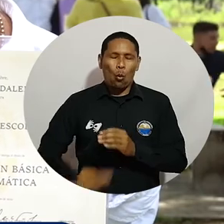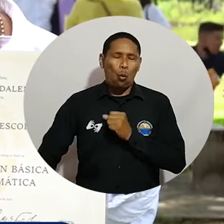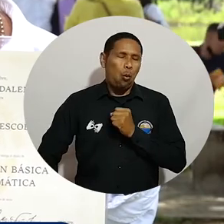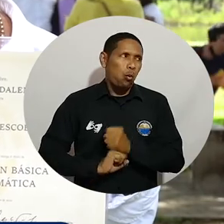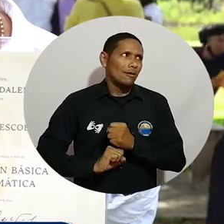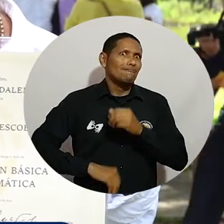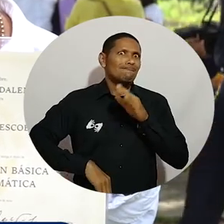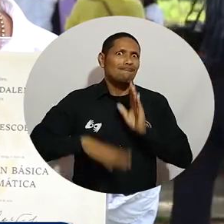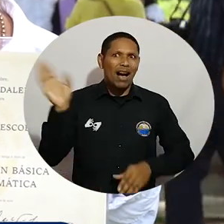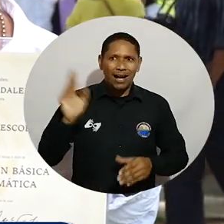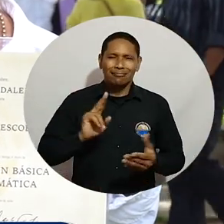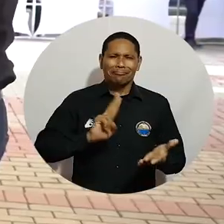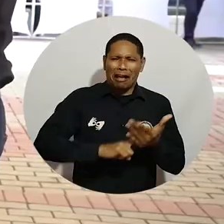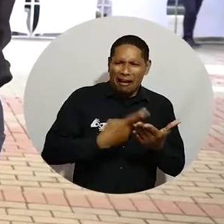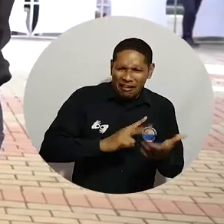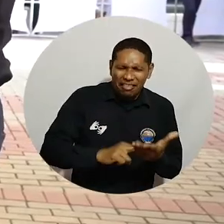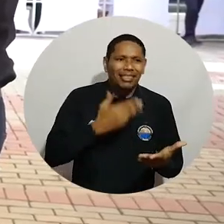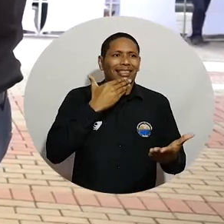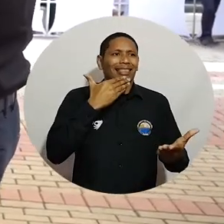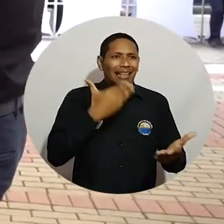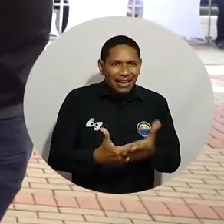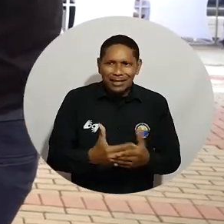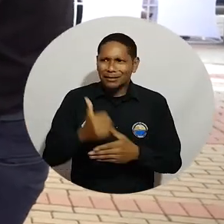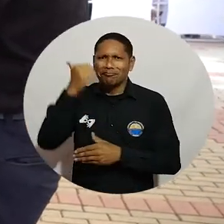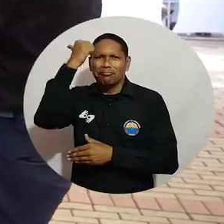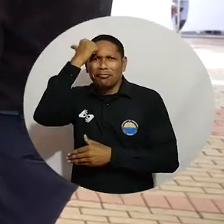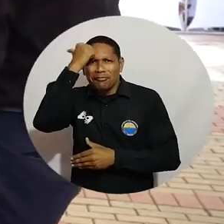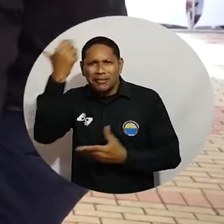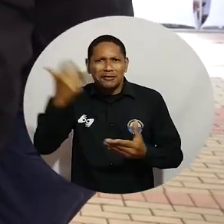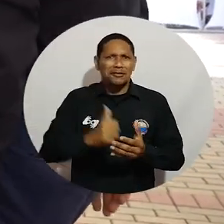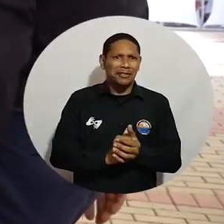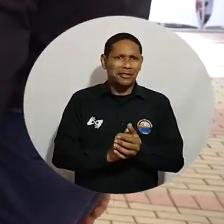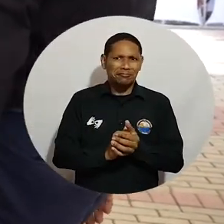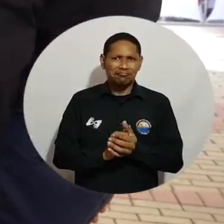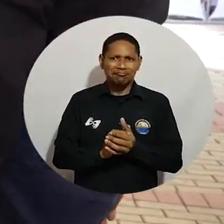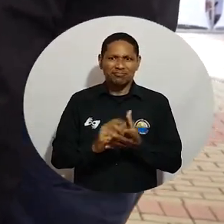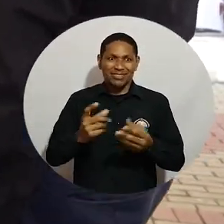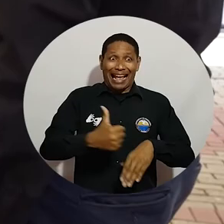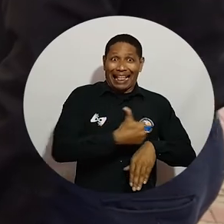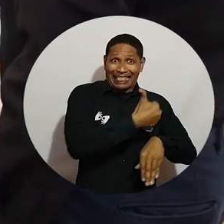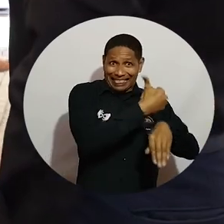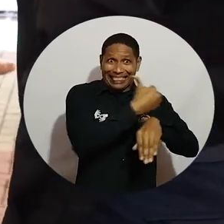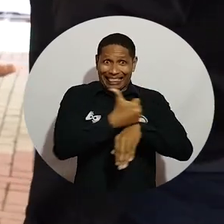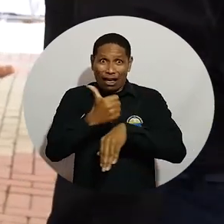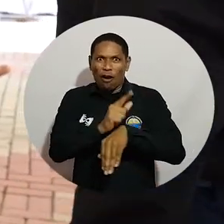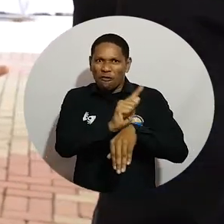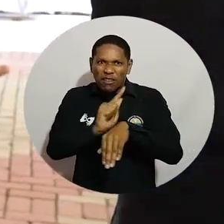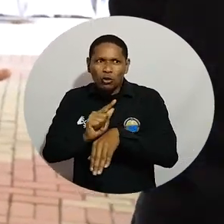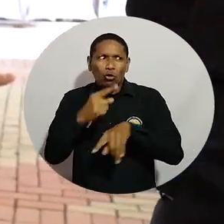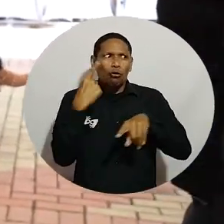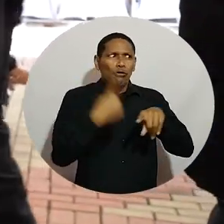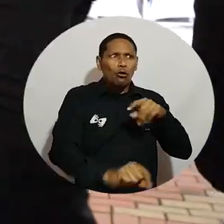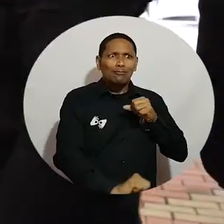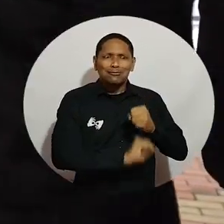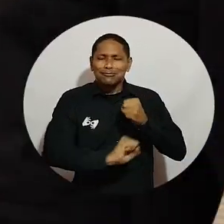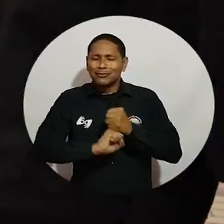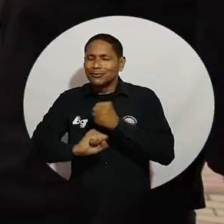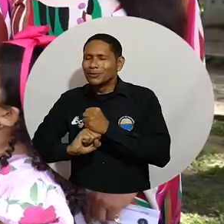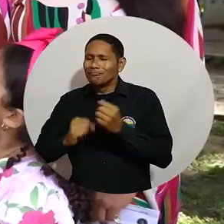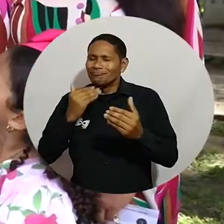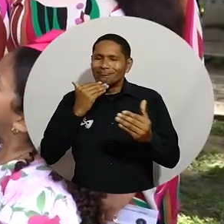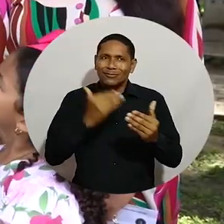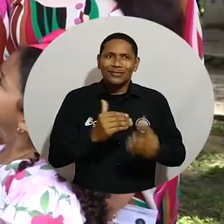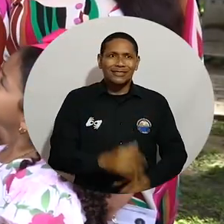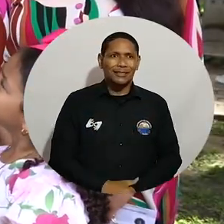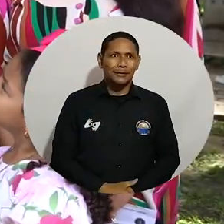demasiado y agradezco a mis intérpretes, a mis lectores, a los directores de facultades, a todos por el apoyo que me